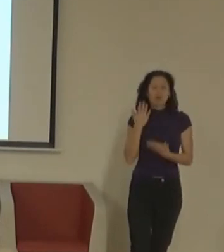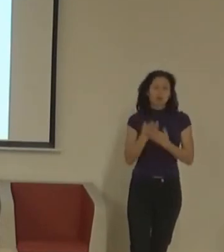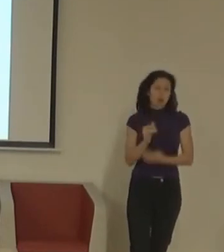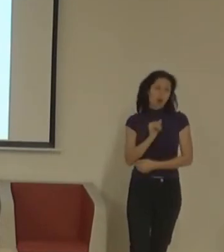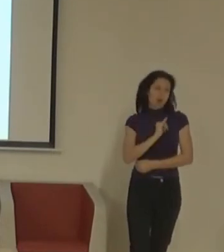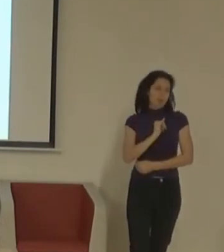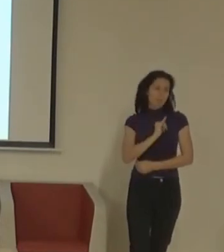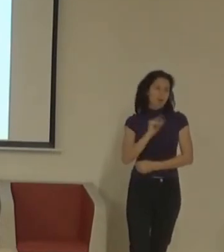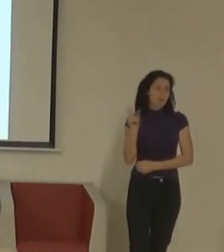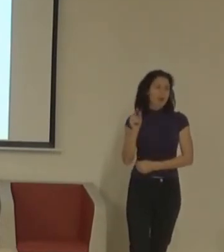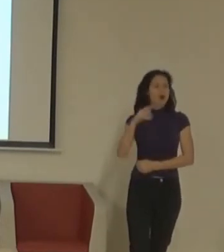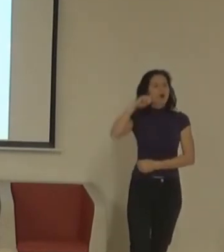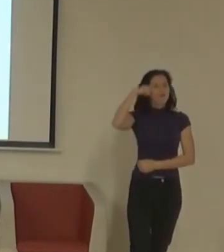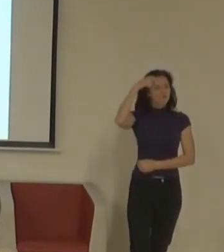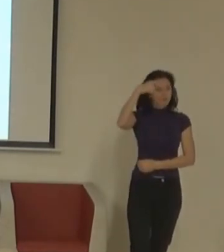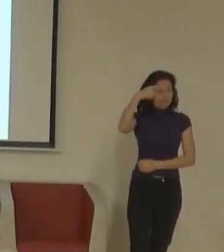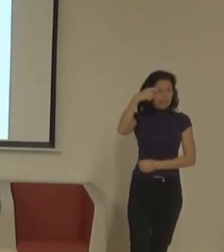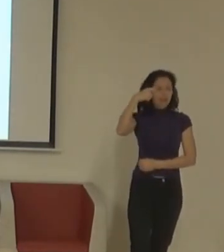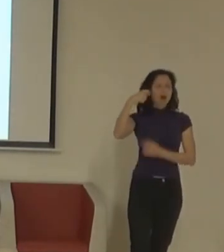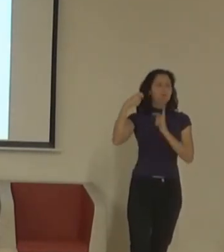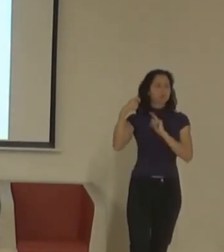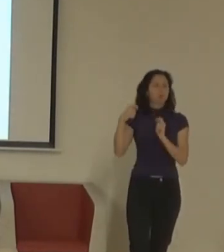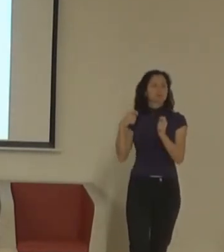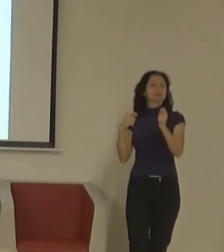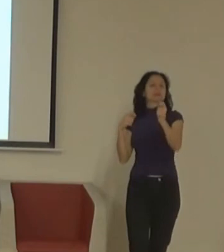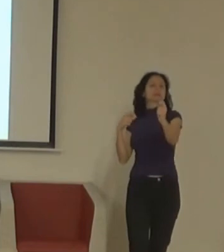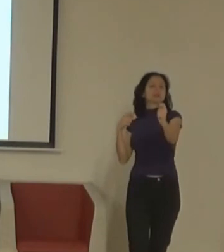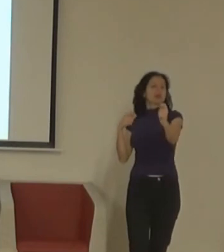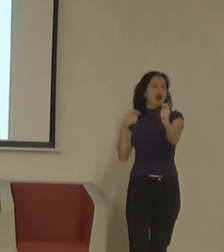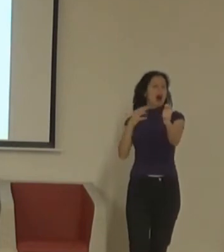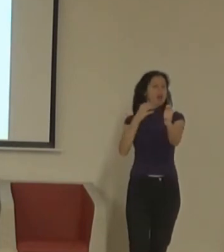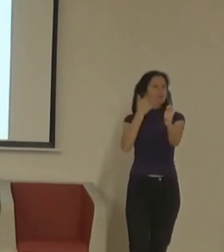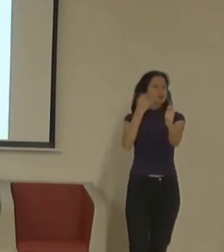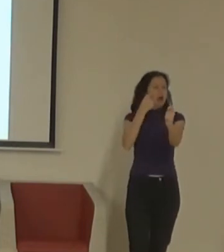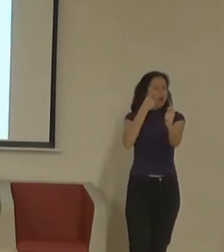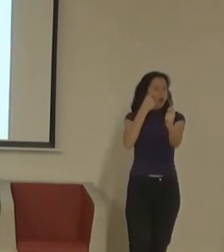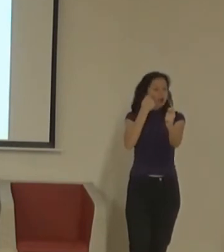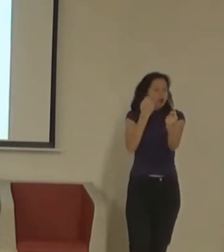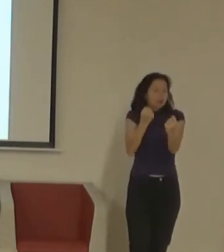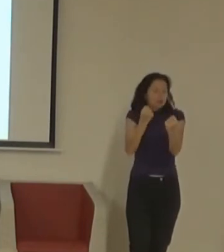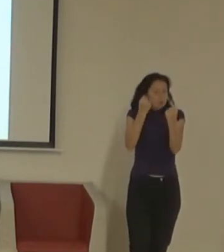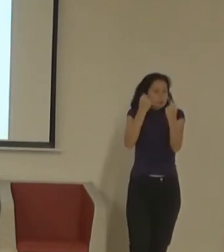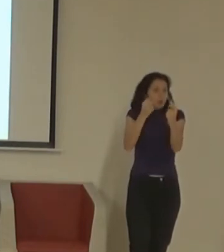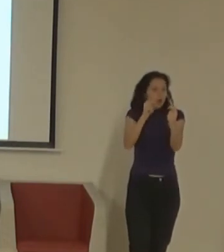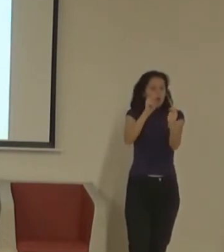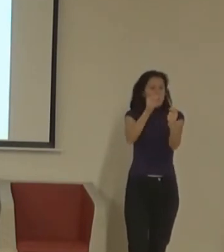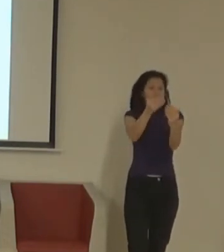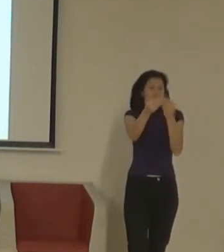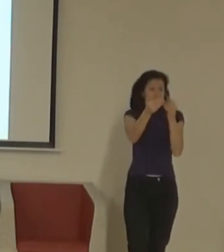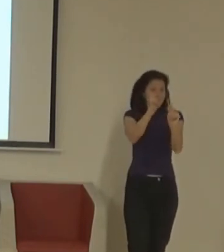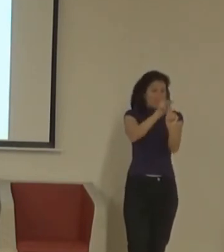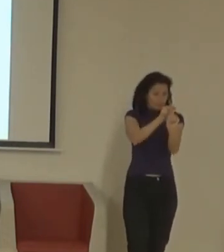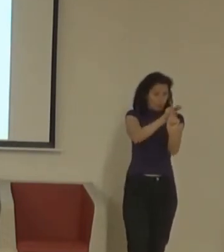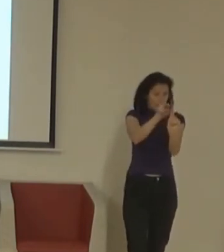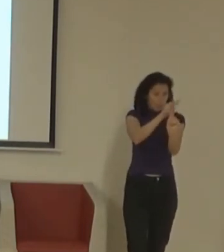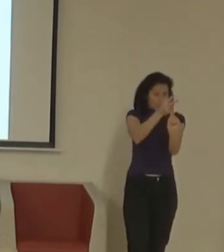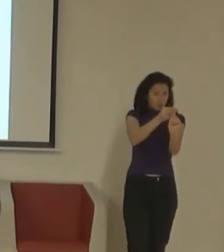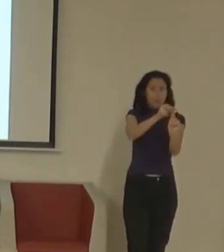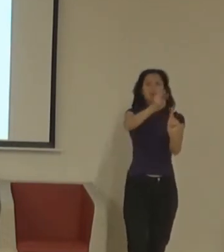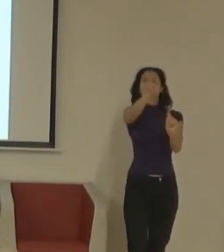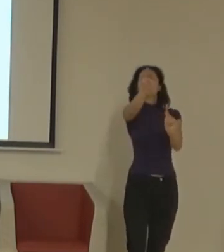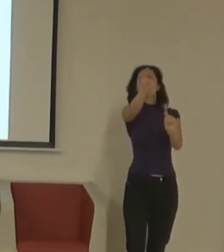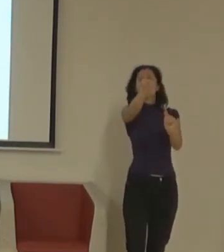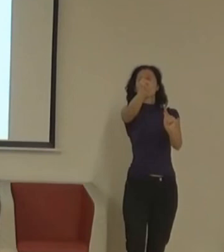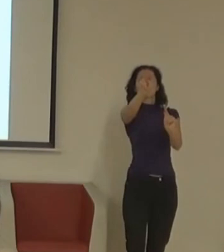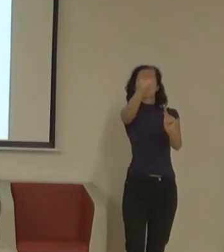film, tím, že ji neustále přeostřuje z 20 centimetrů, kde má tu krabičku, na 20 metrů, kde je to plátno. Zkuste si takhle